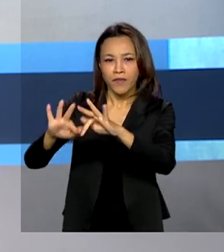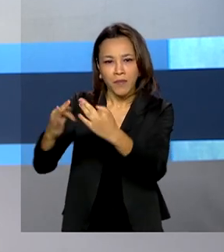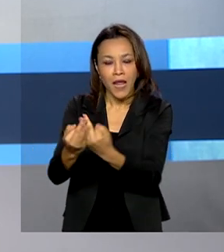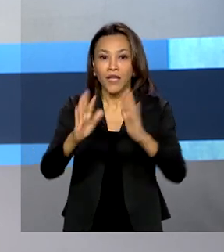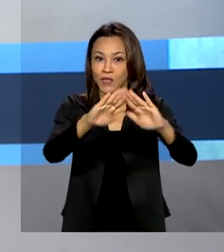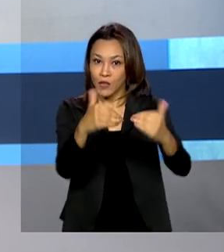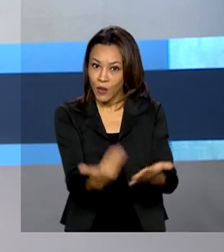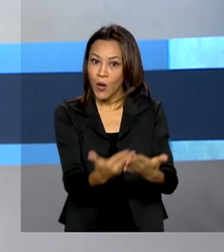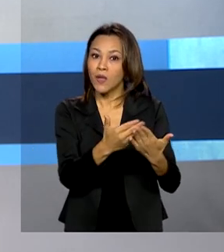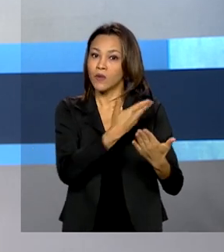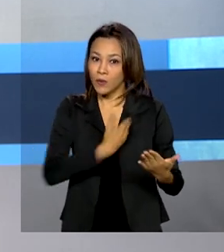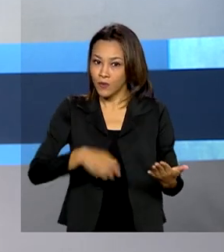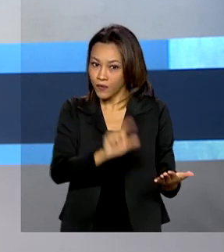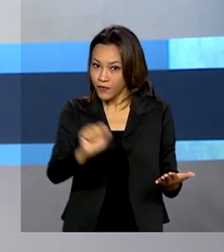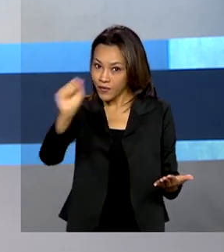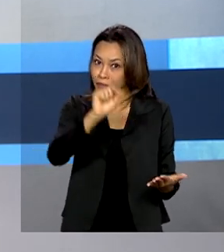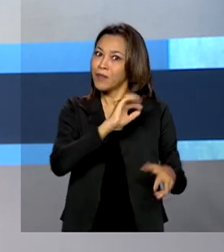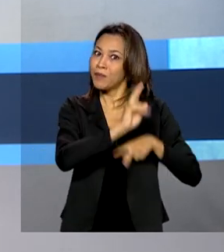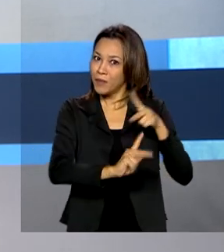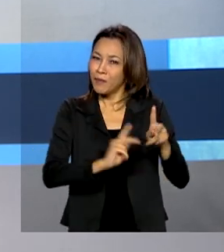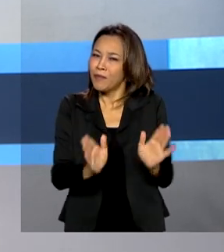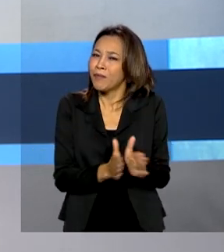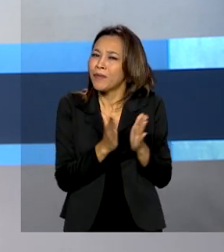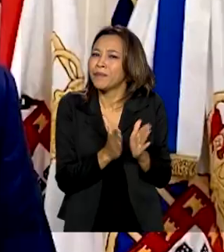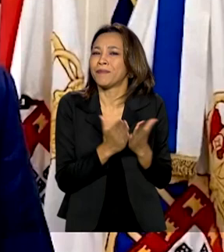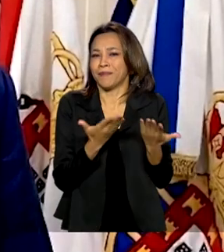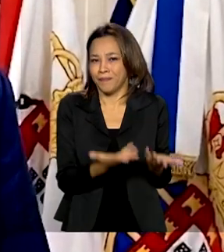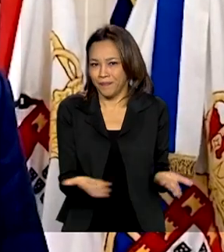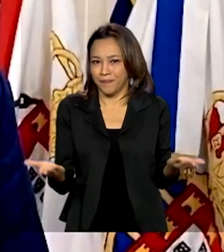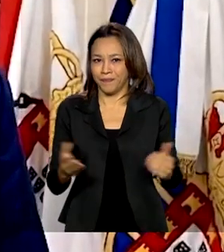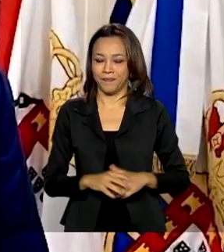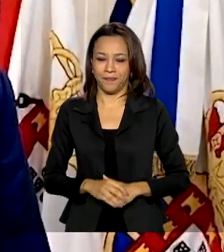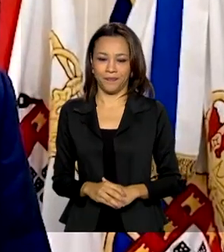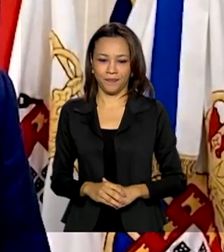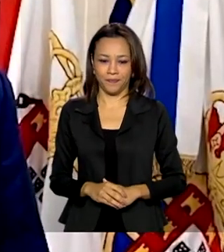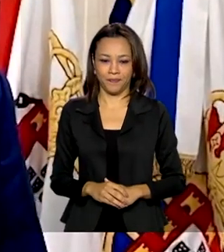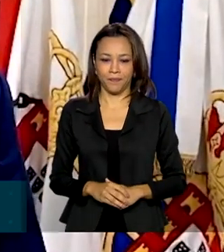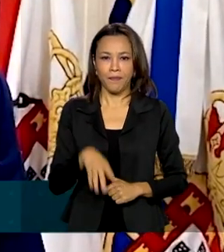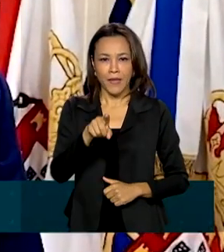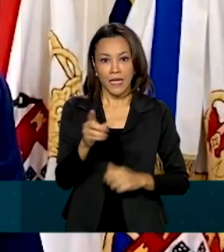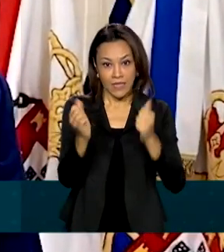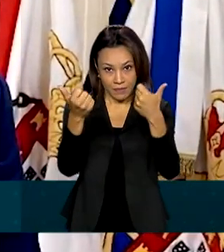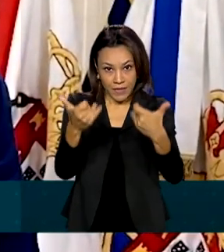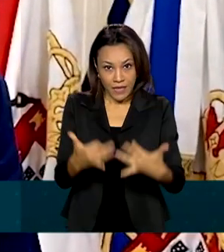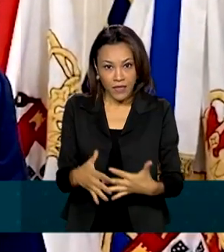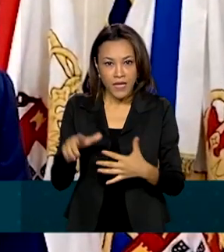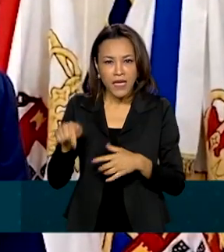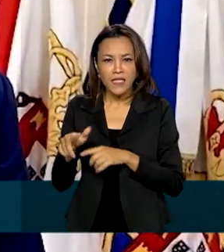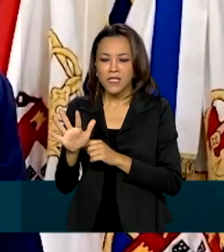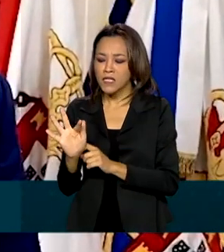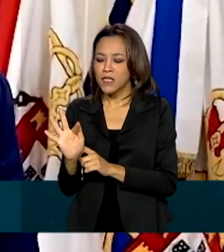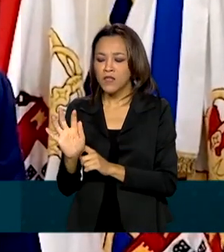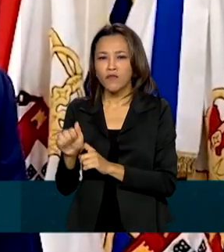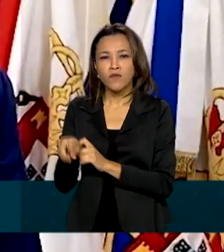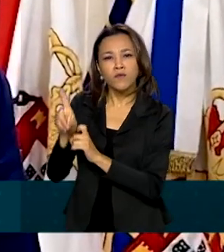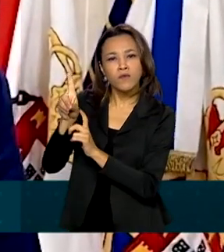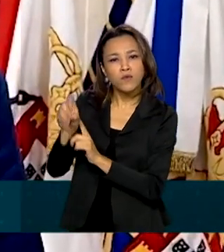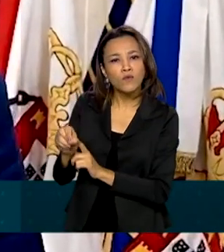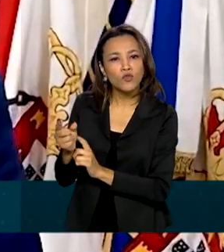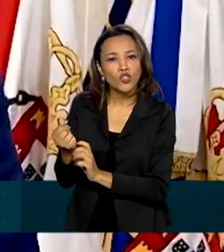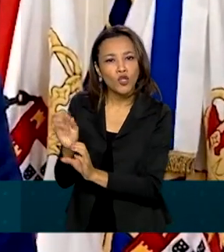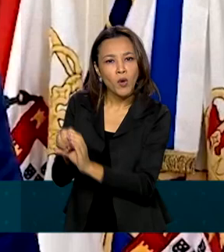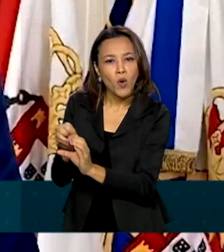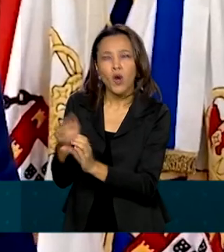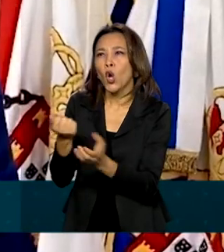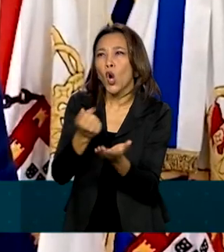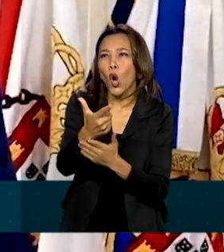escolas públicas e a população de baixa renda. Com o FUSTE, que eram recursos que iriam para compra